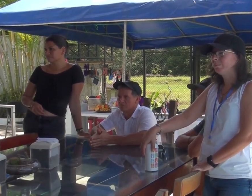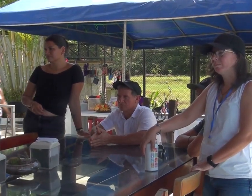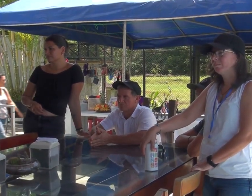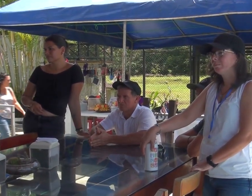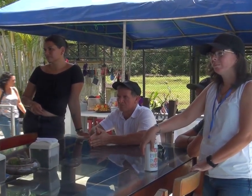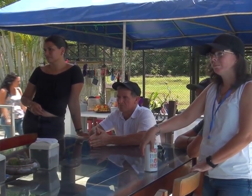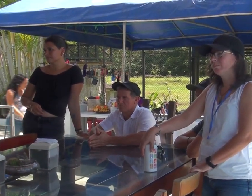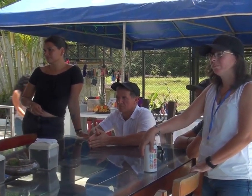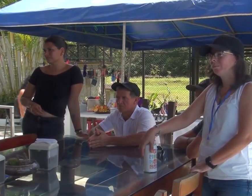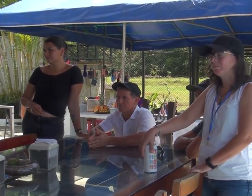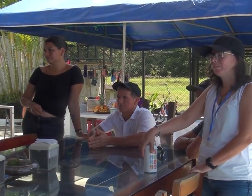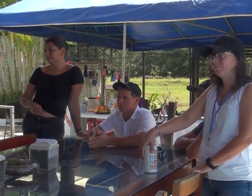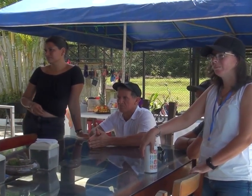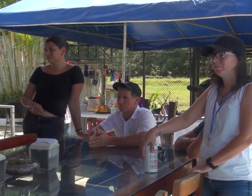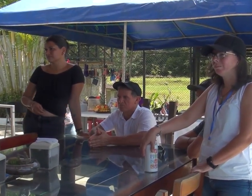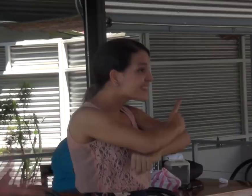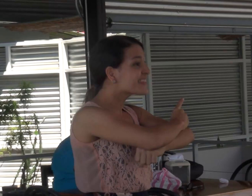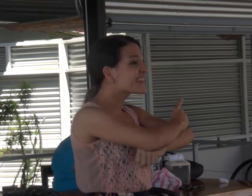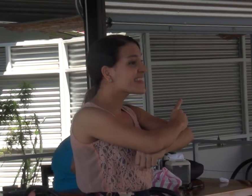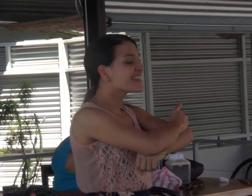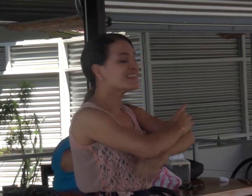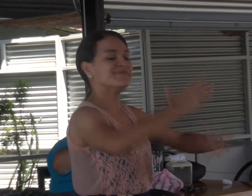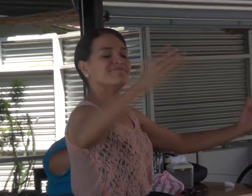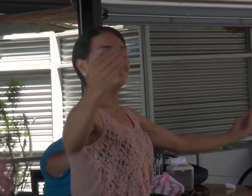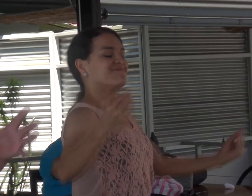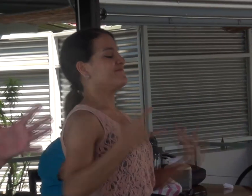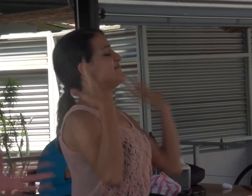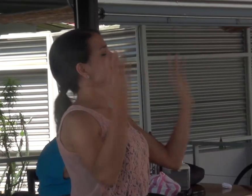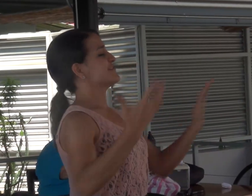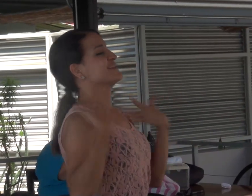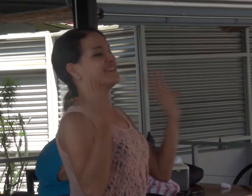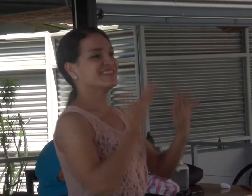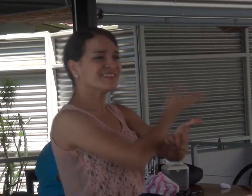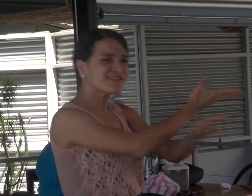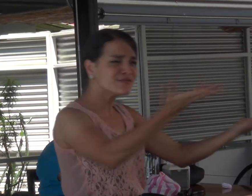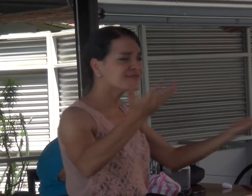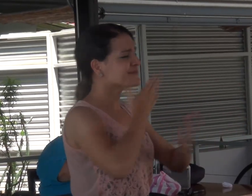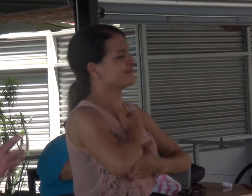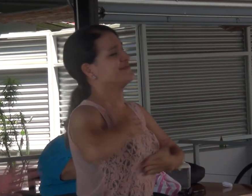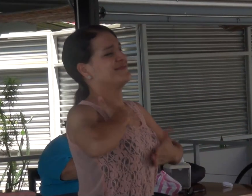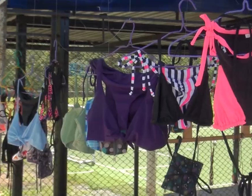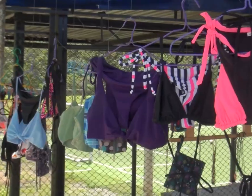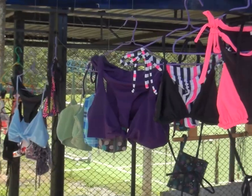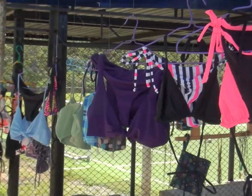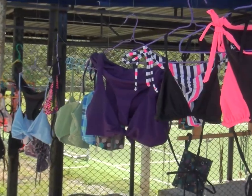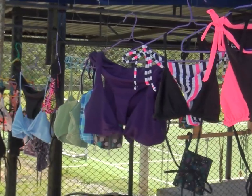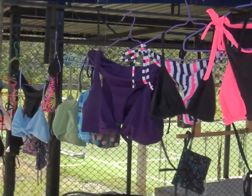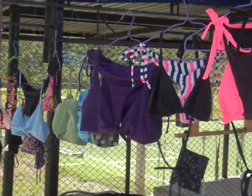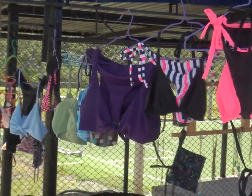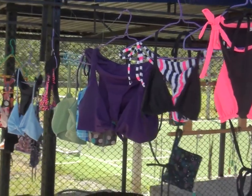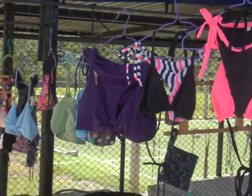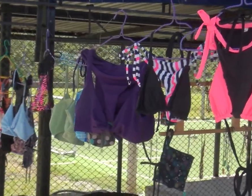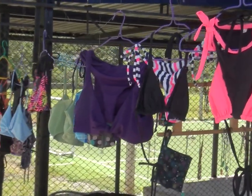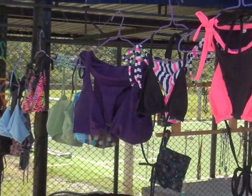Pérez Celedón brindó todo el apoyo a esta actividad que se realizó el sábado anterior aquí en San Isidro del General.